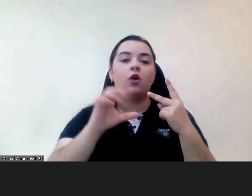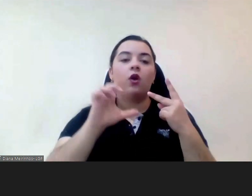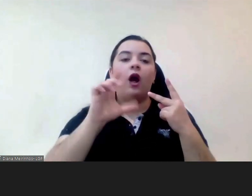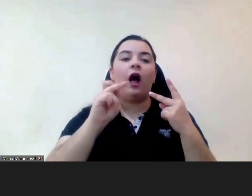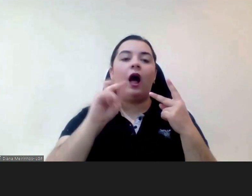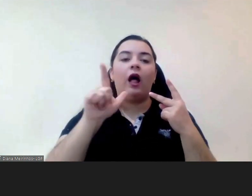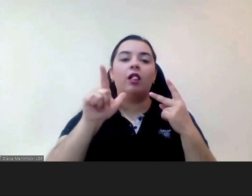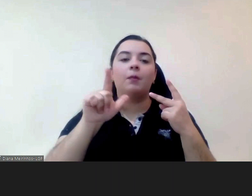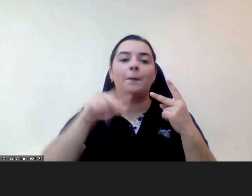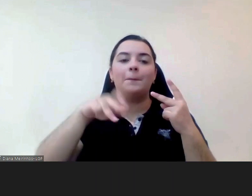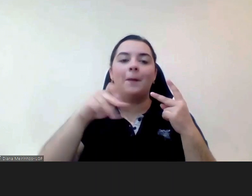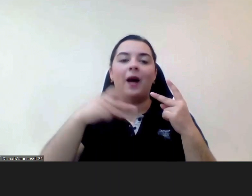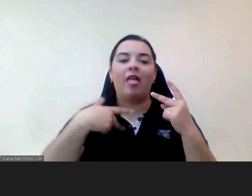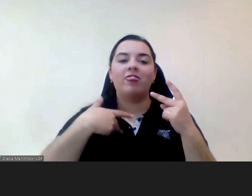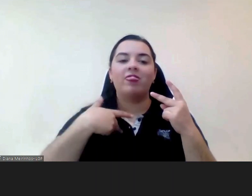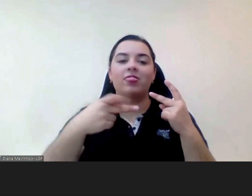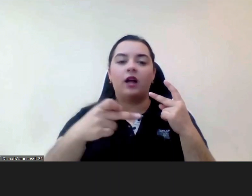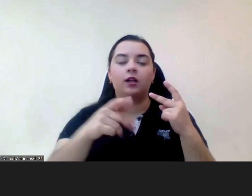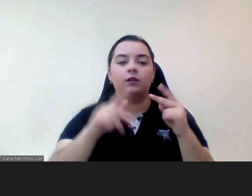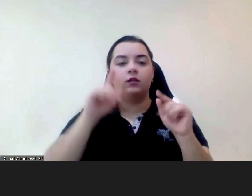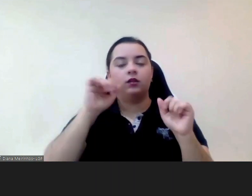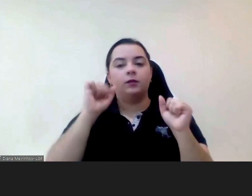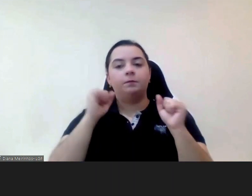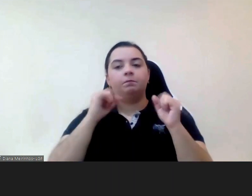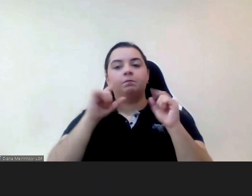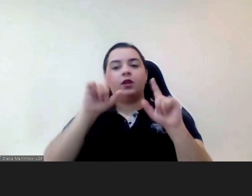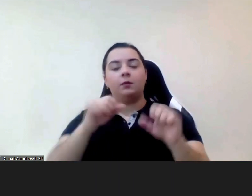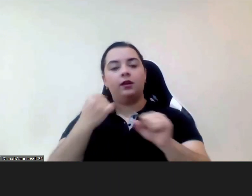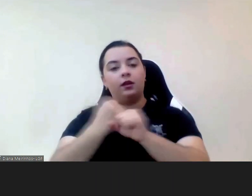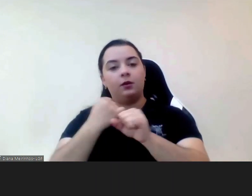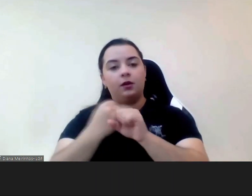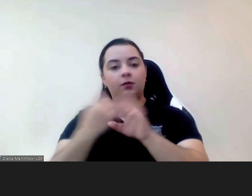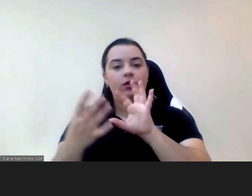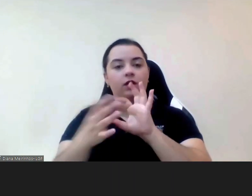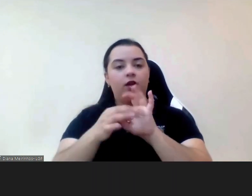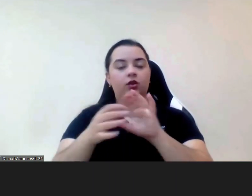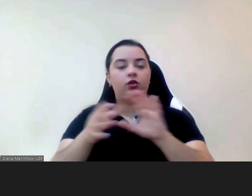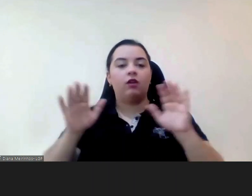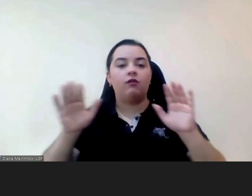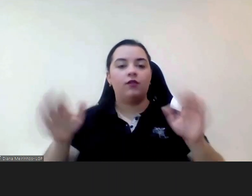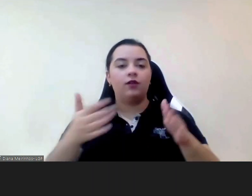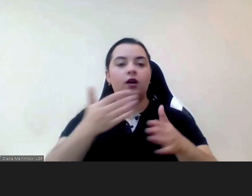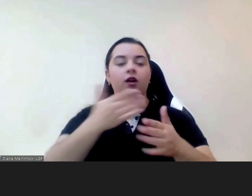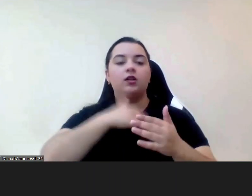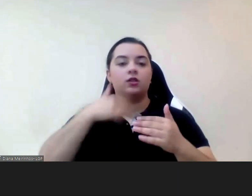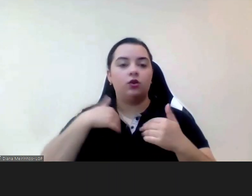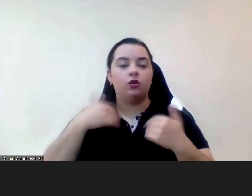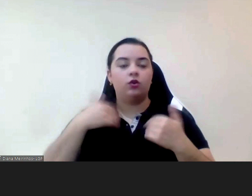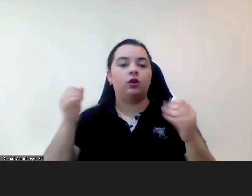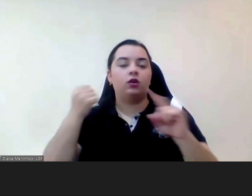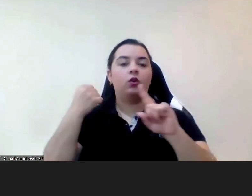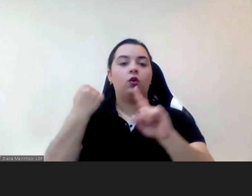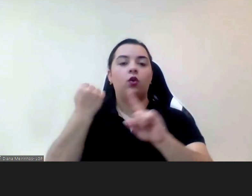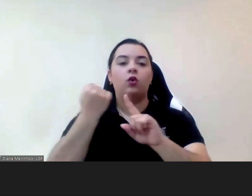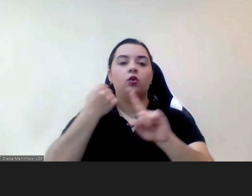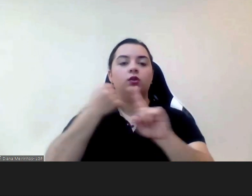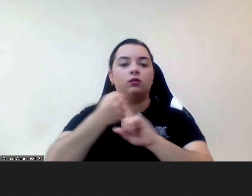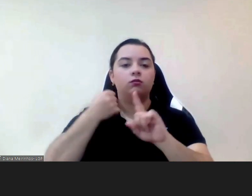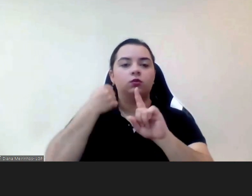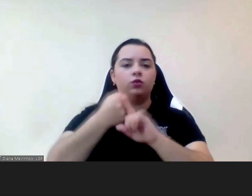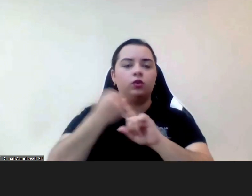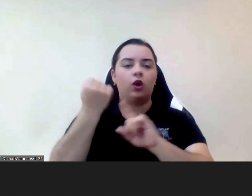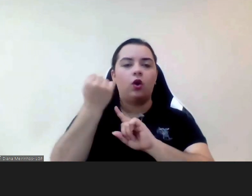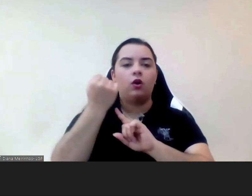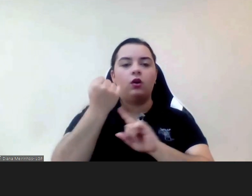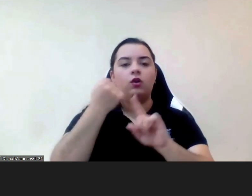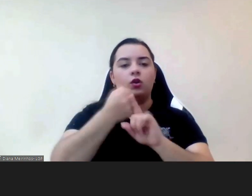promoção da saúde no combate ao estigma como é o caso de duas residências que temos mais recentes de